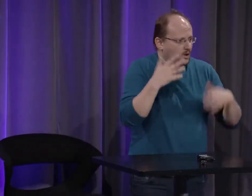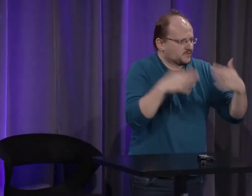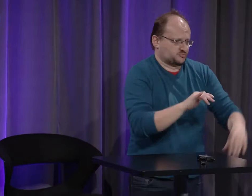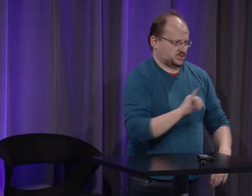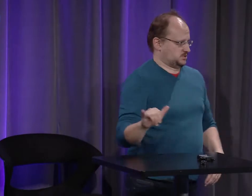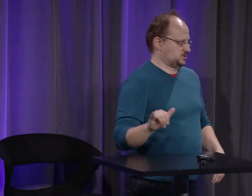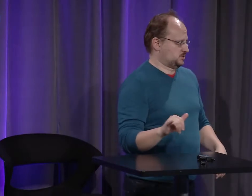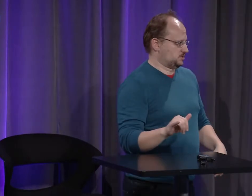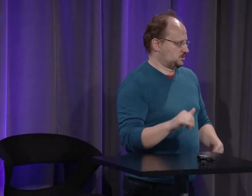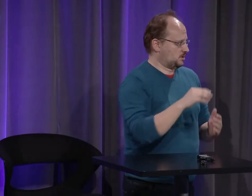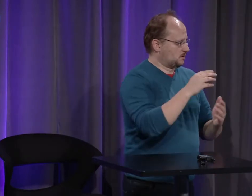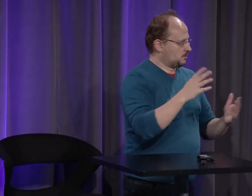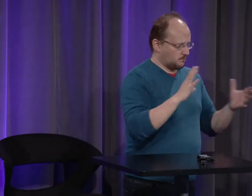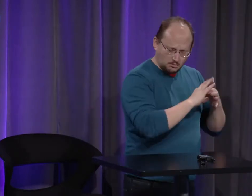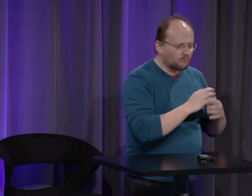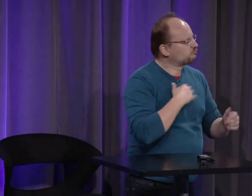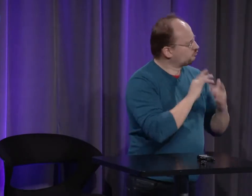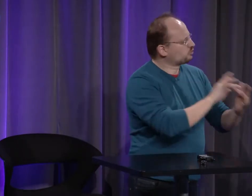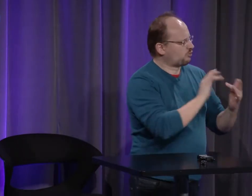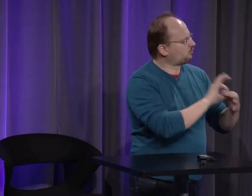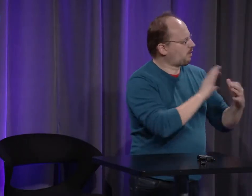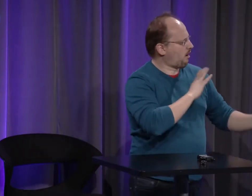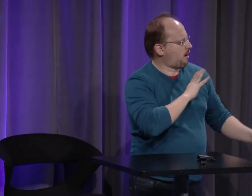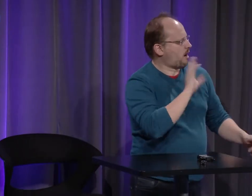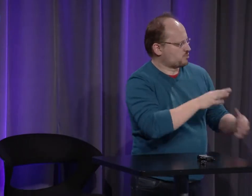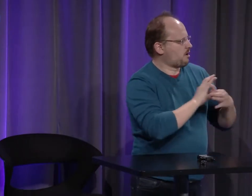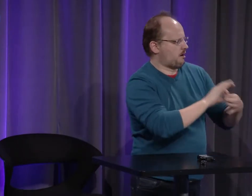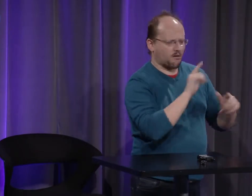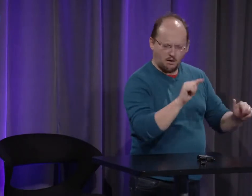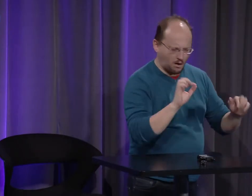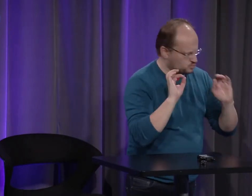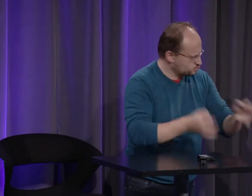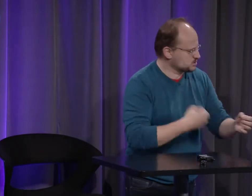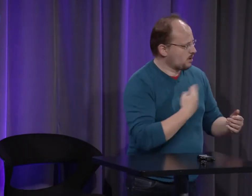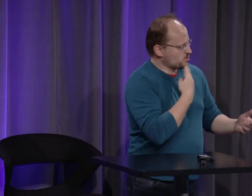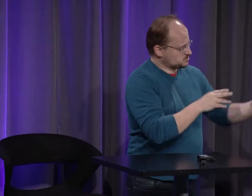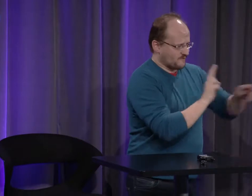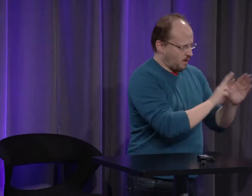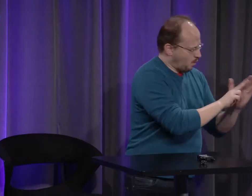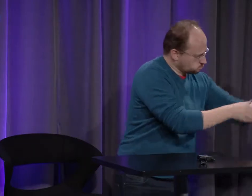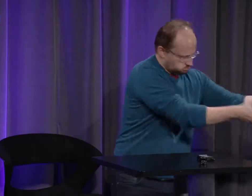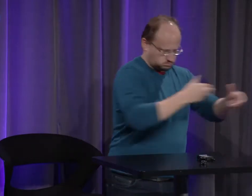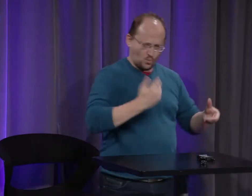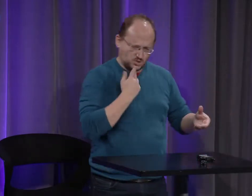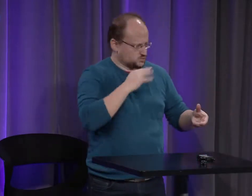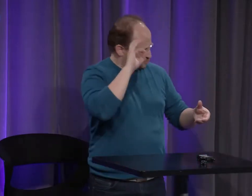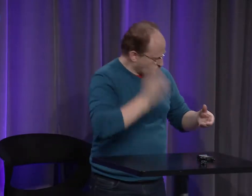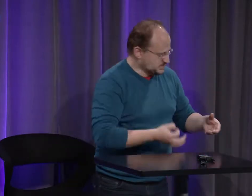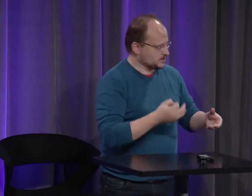ça ne s'arrête jamais une recherche des recherches historiques ça ne s'arrête jamais oui on est en lien j'utilise ces livres comme